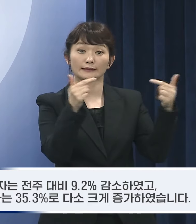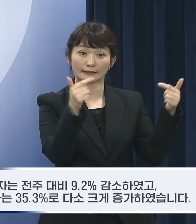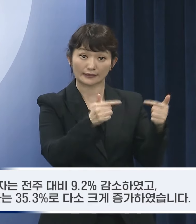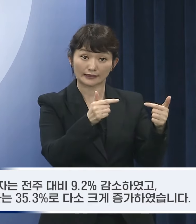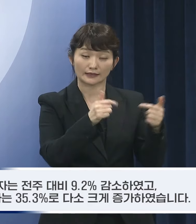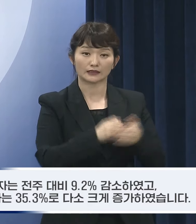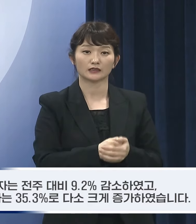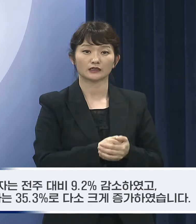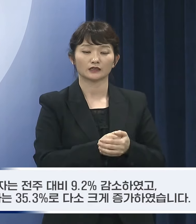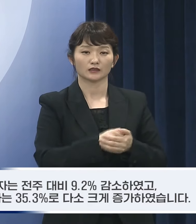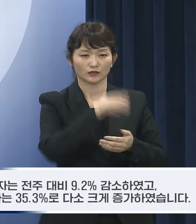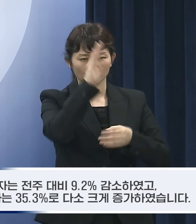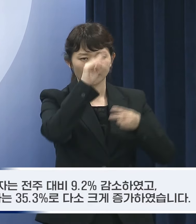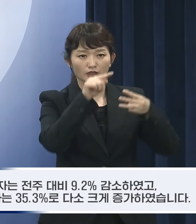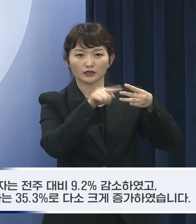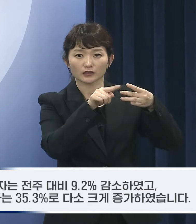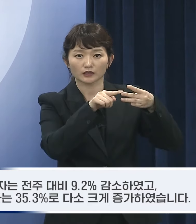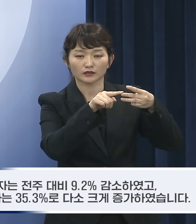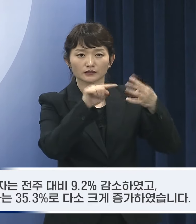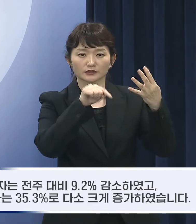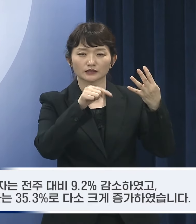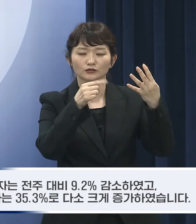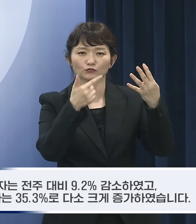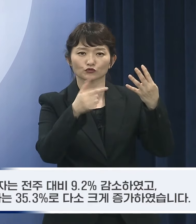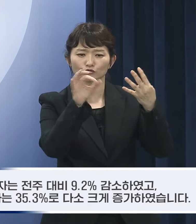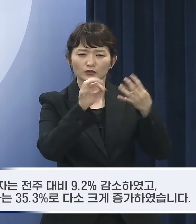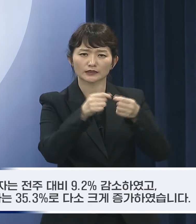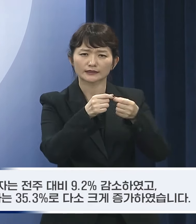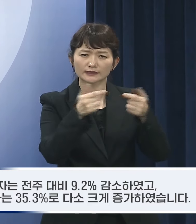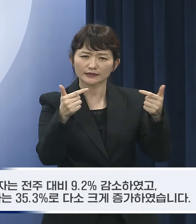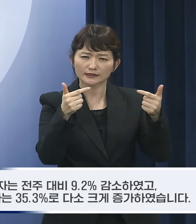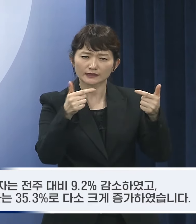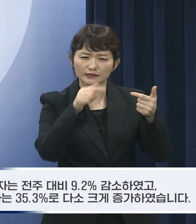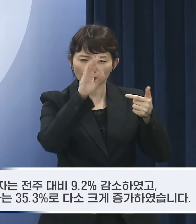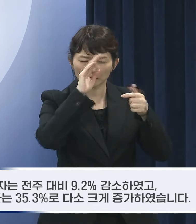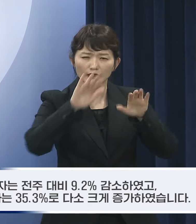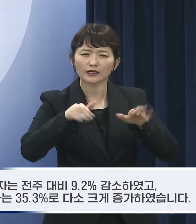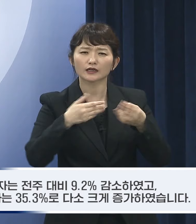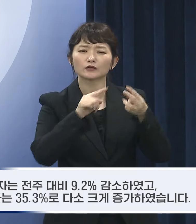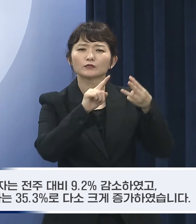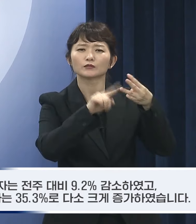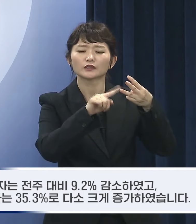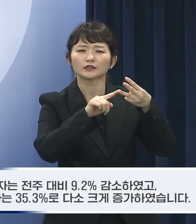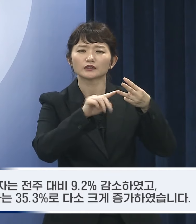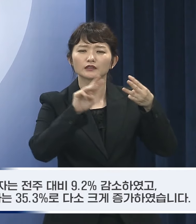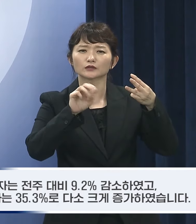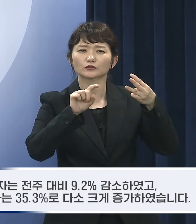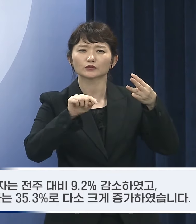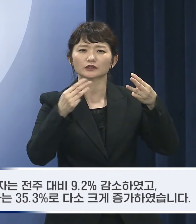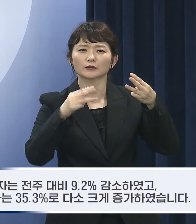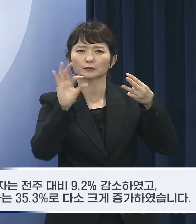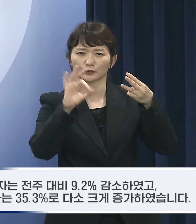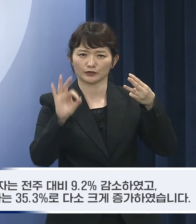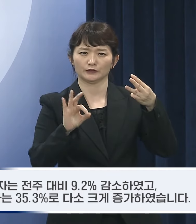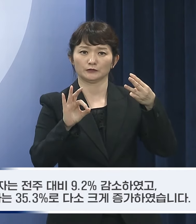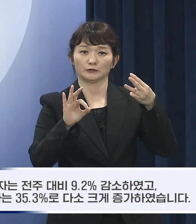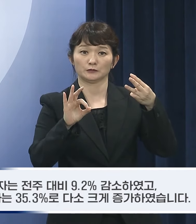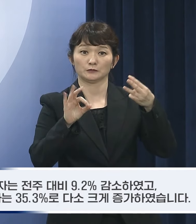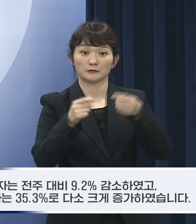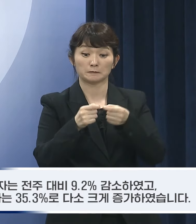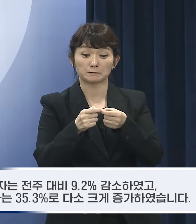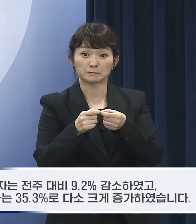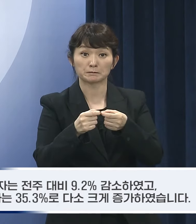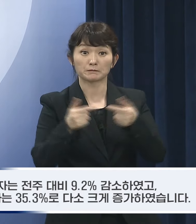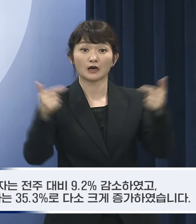중등증 환자는 4.6% 증가하였으며 경증 환자는 35.3%로 다소